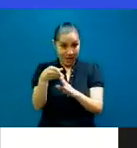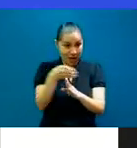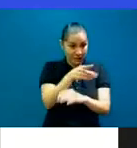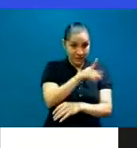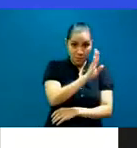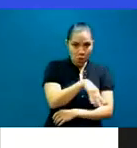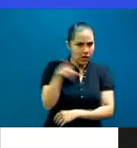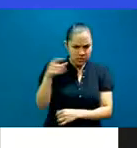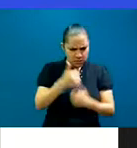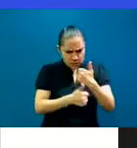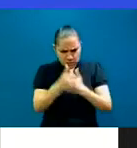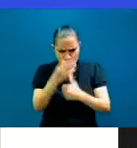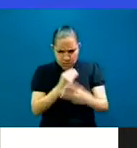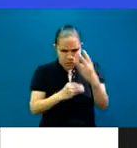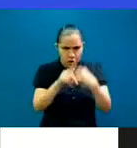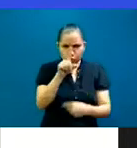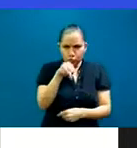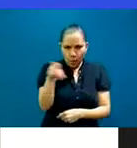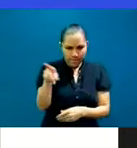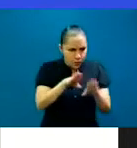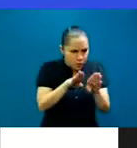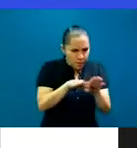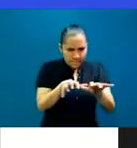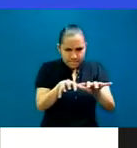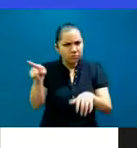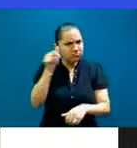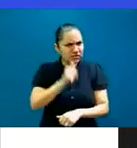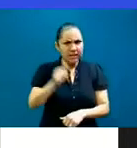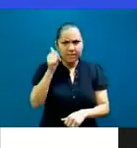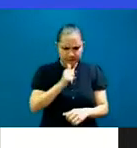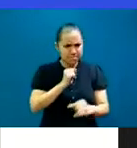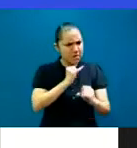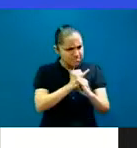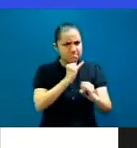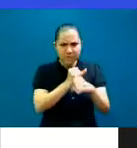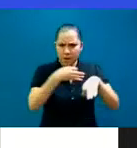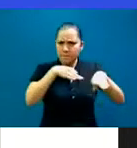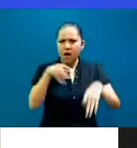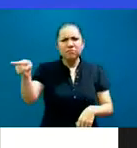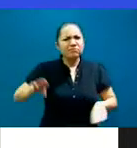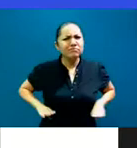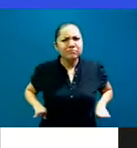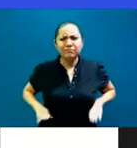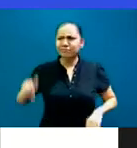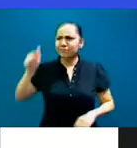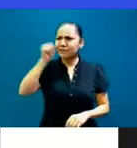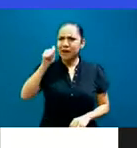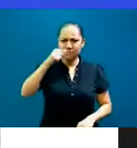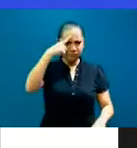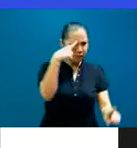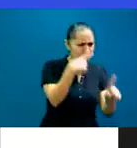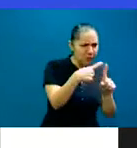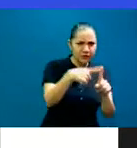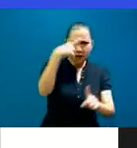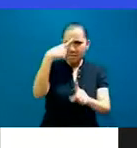activamente trabajando de manera virtual. Siempre estaba animado, disfrutando, siempre viviendo y así se quedará en mi corazón,